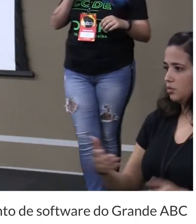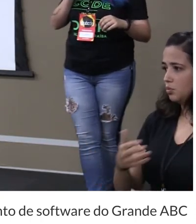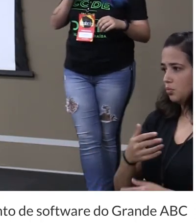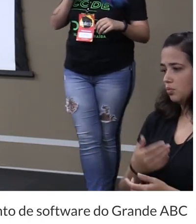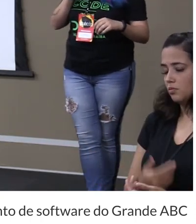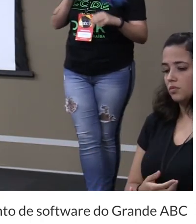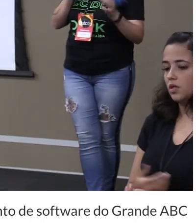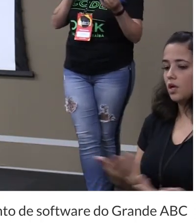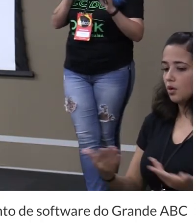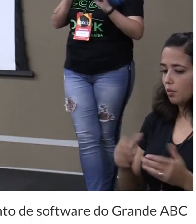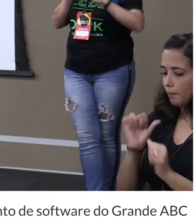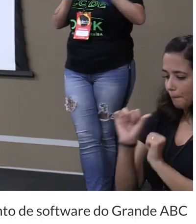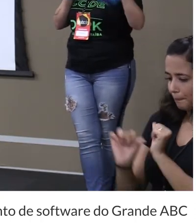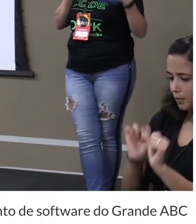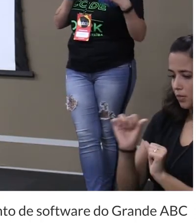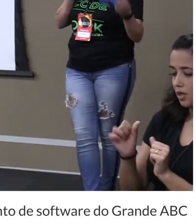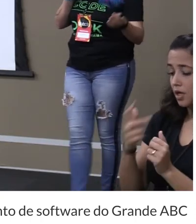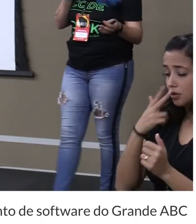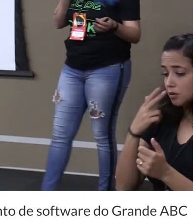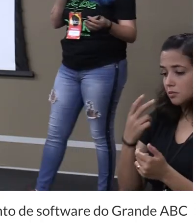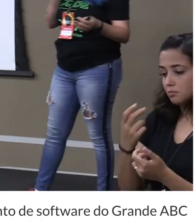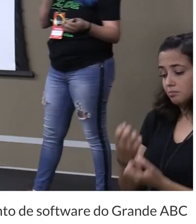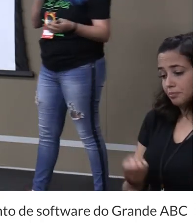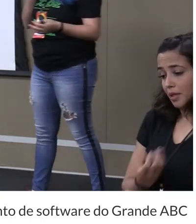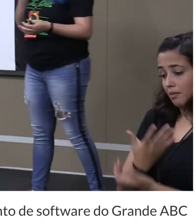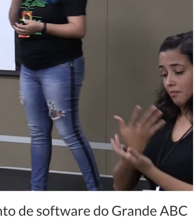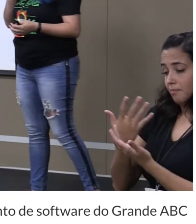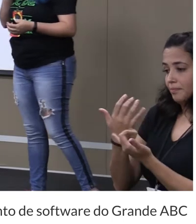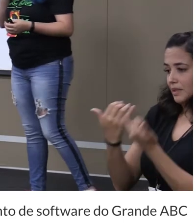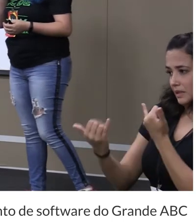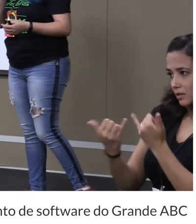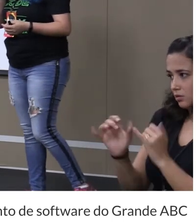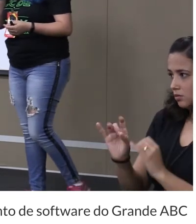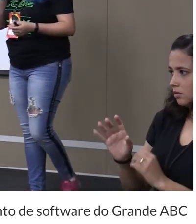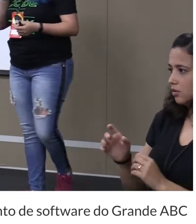React acho que talvez tenha uma inspiração ali inclusive